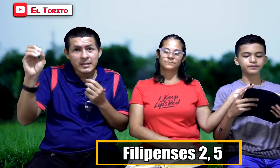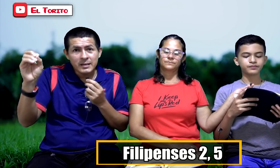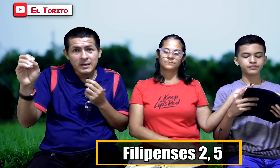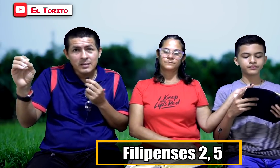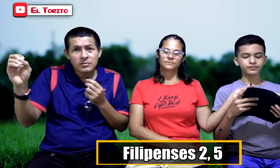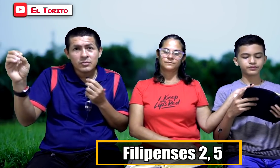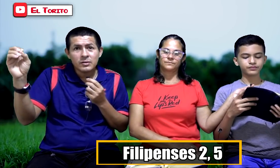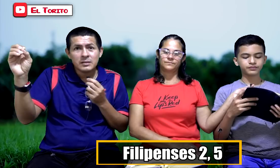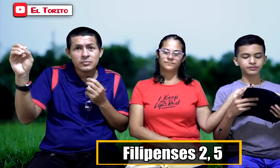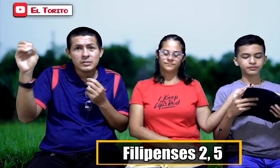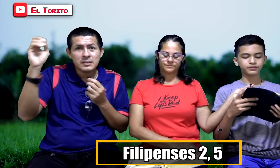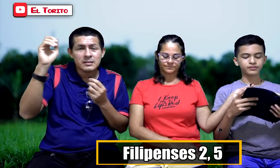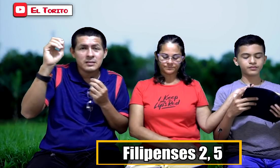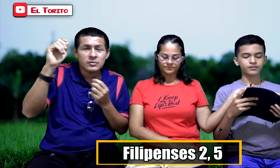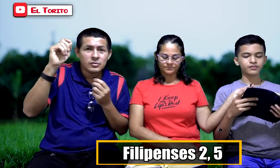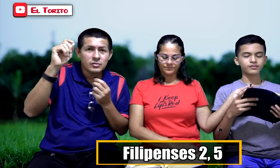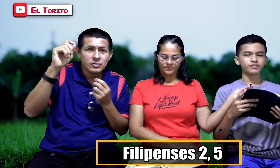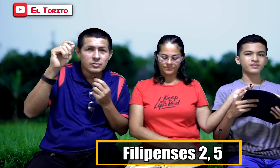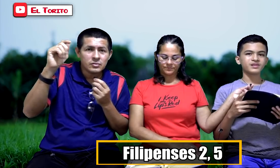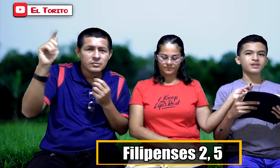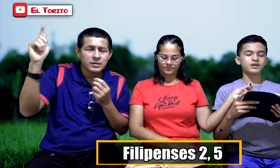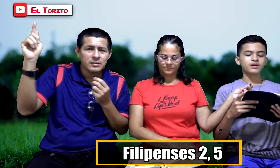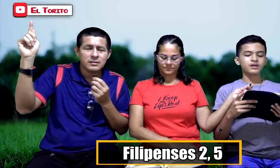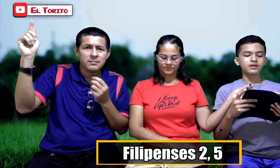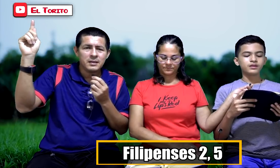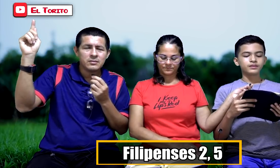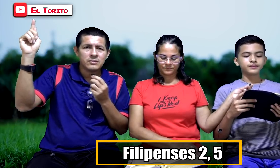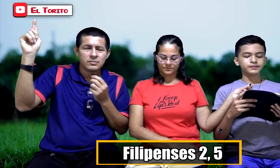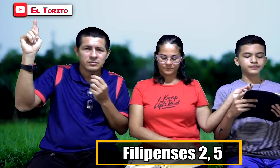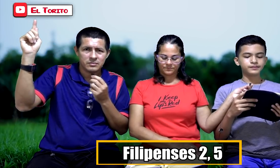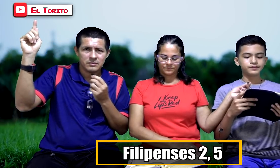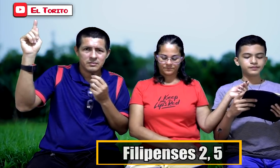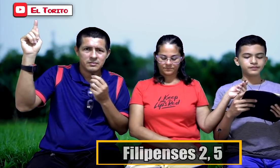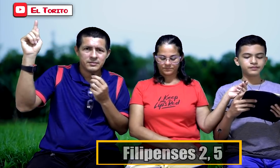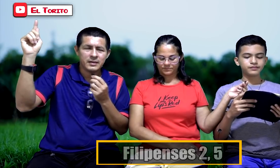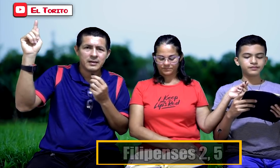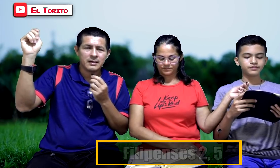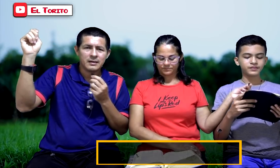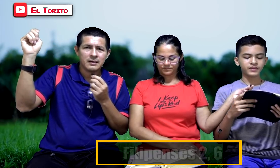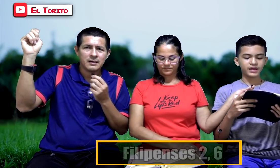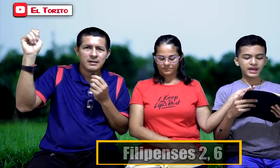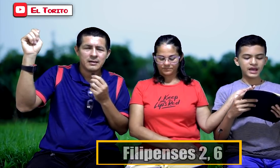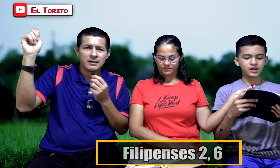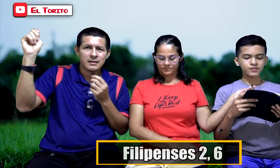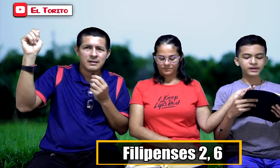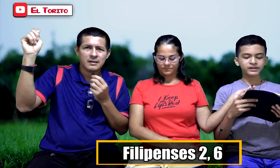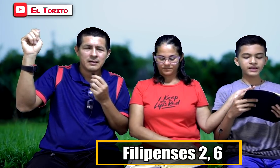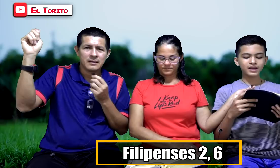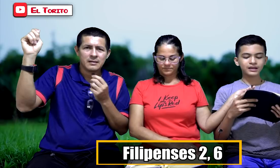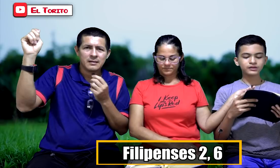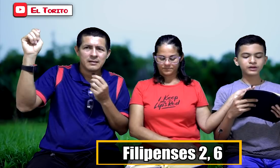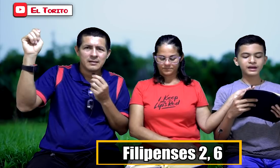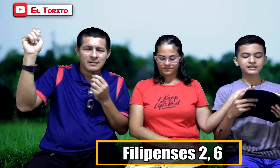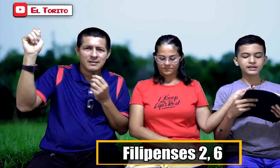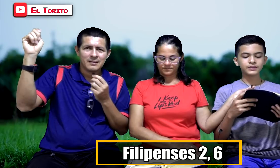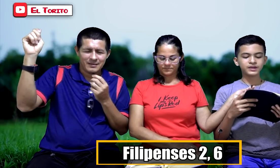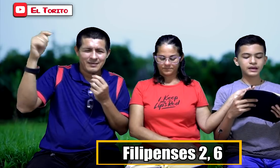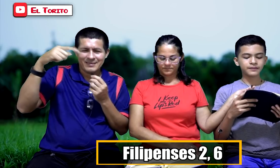Cristo Jesús. Están teniendo otros sentimientos. Sigue. Él compartía la naturaleza divina